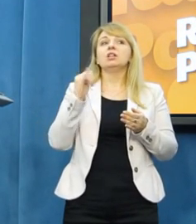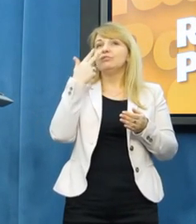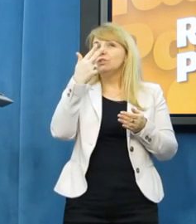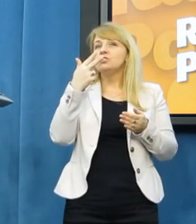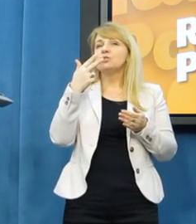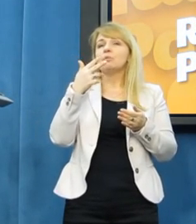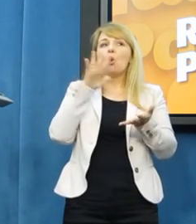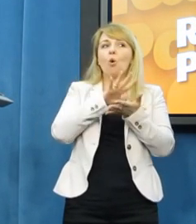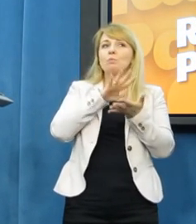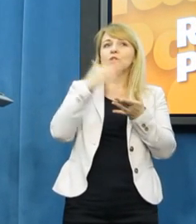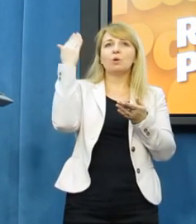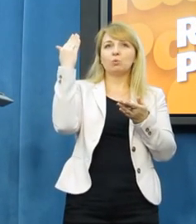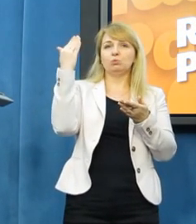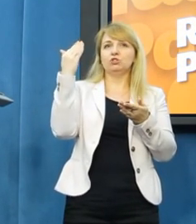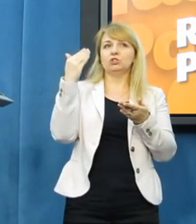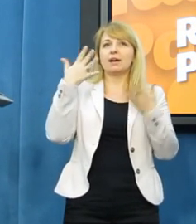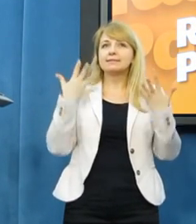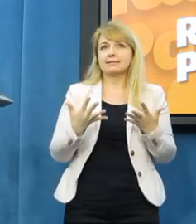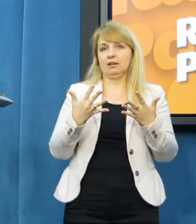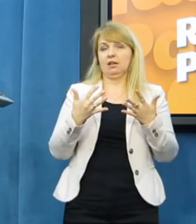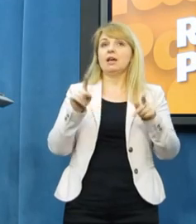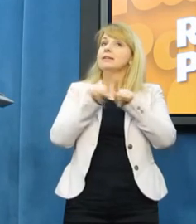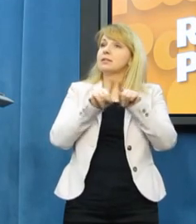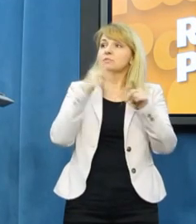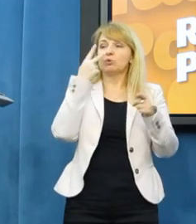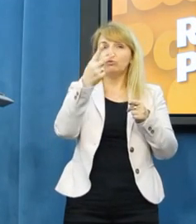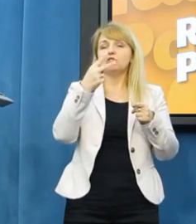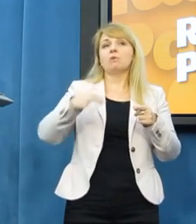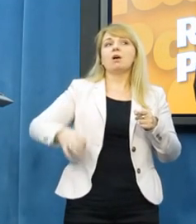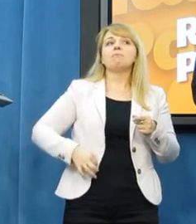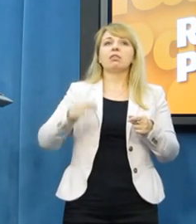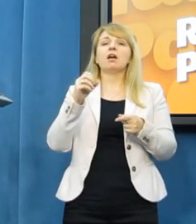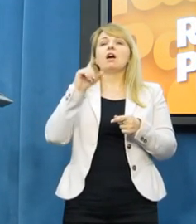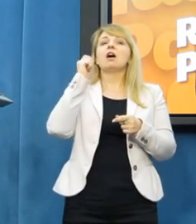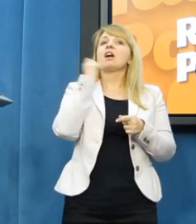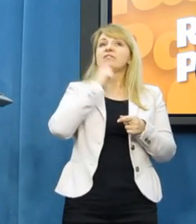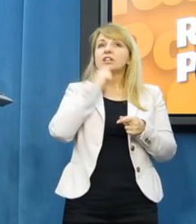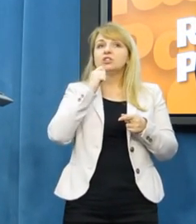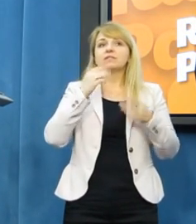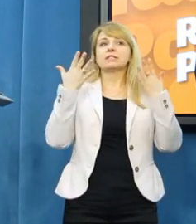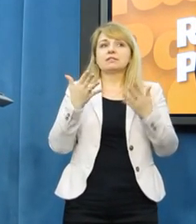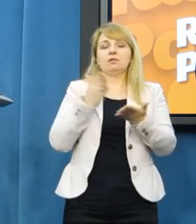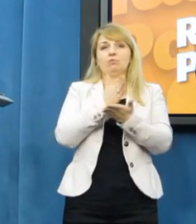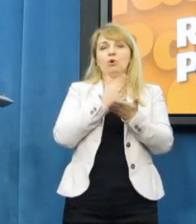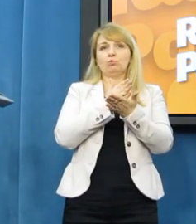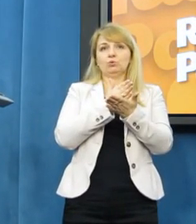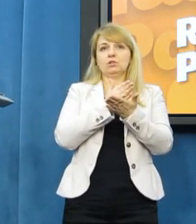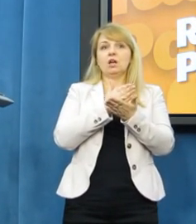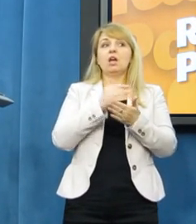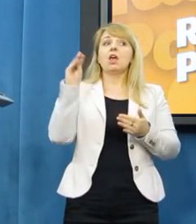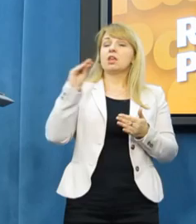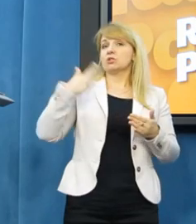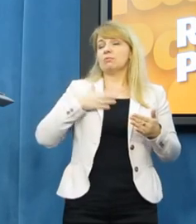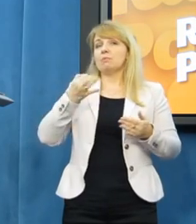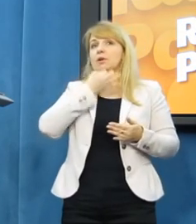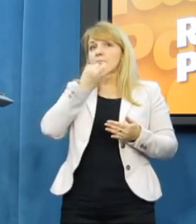się, dość duża determinacja Aleksandra Kwaśniewskiego, żeby w tym pomóc. I pozostaje tylko pytanie,